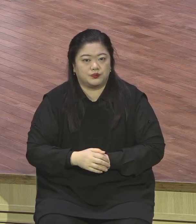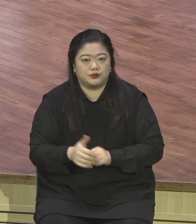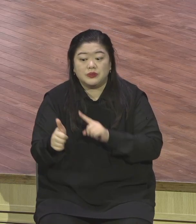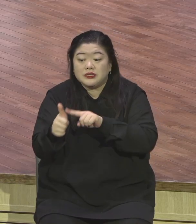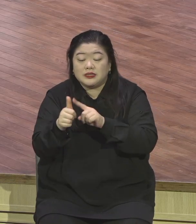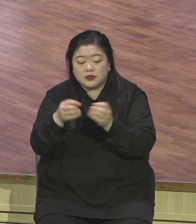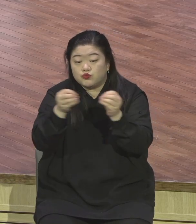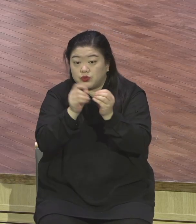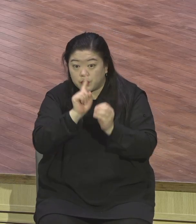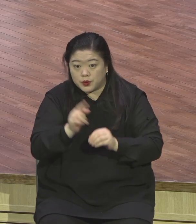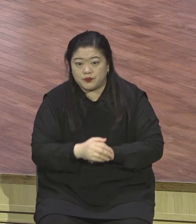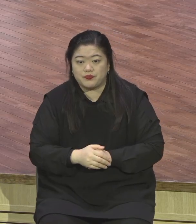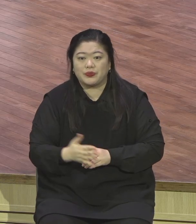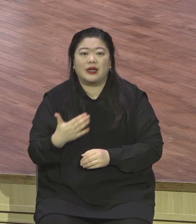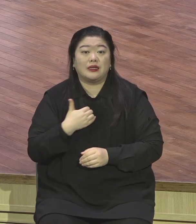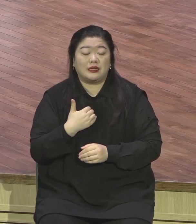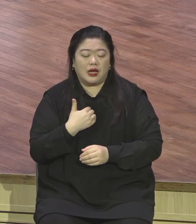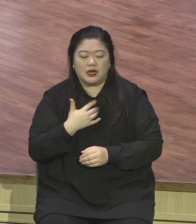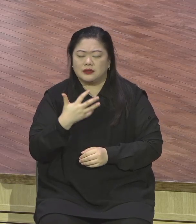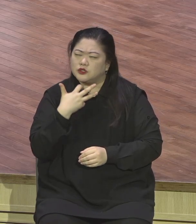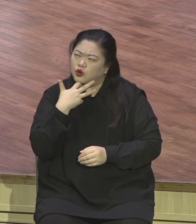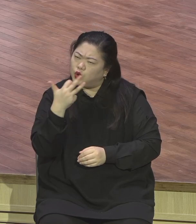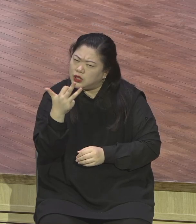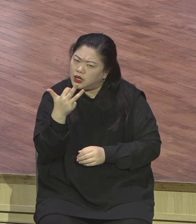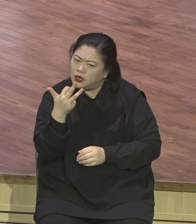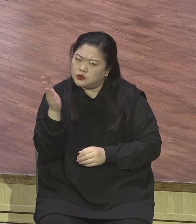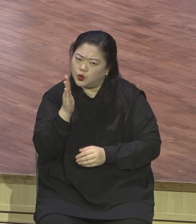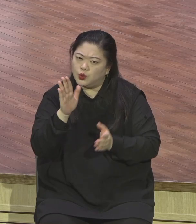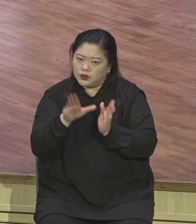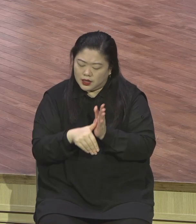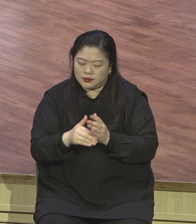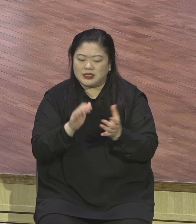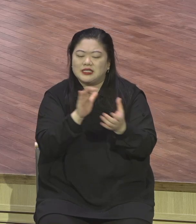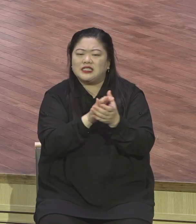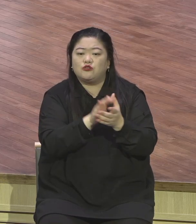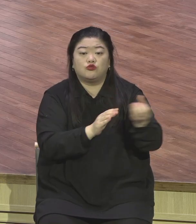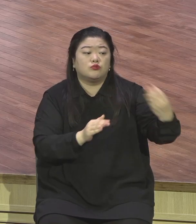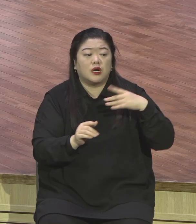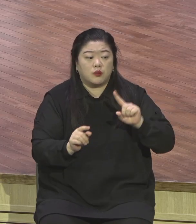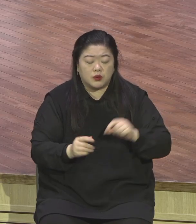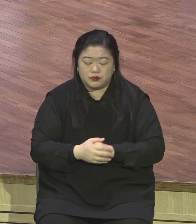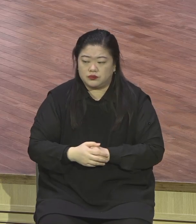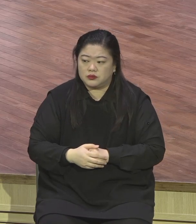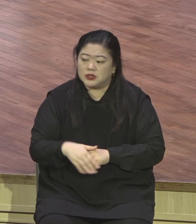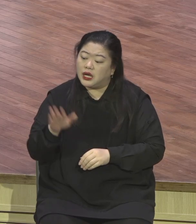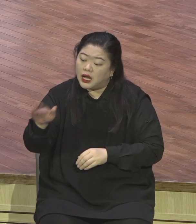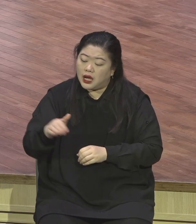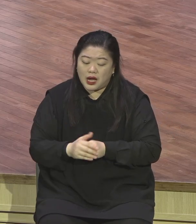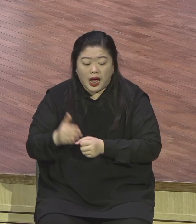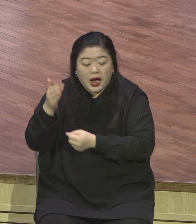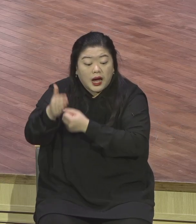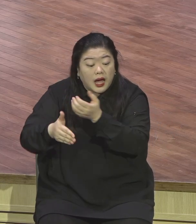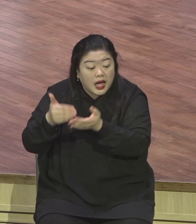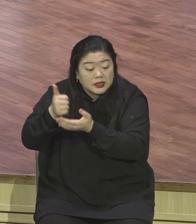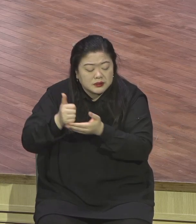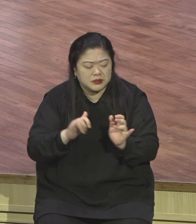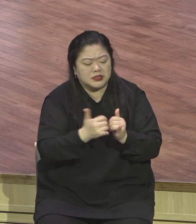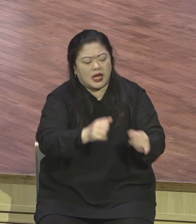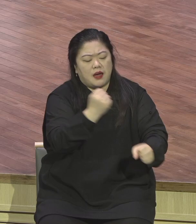나의 친구가 내게 찾아와 신이 인간을 맞는 것이 아니라 인간이 신을 맞는 것이라고 한 말에 설득되어